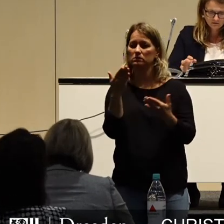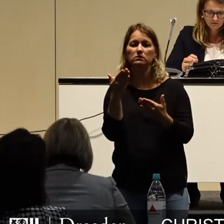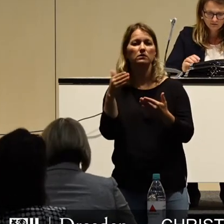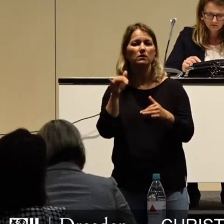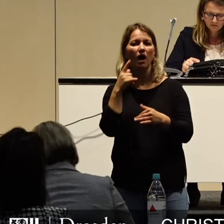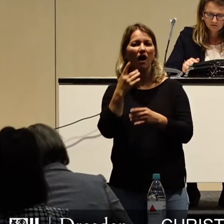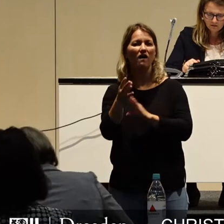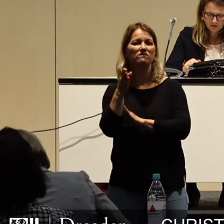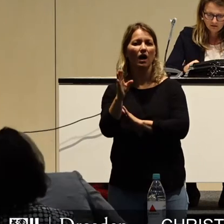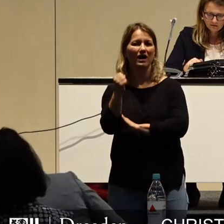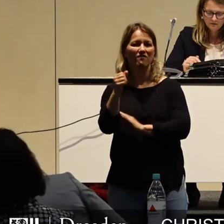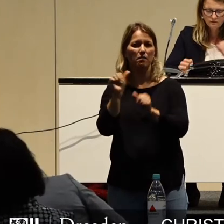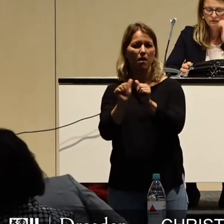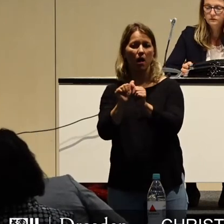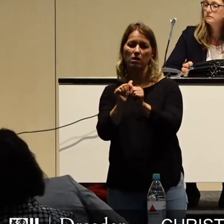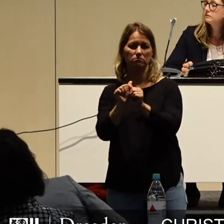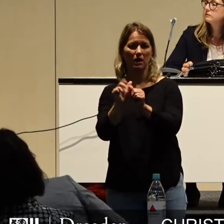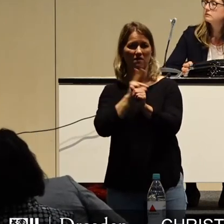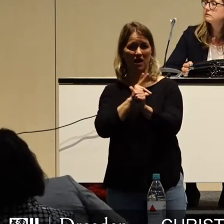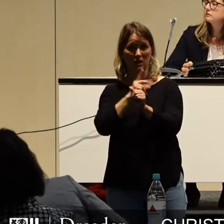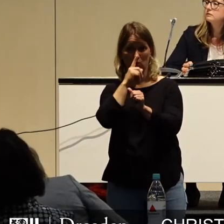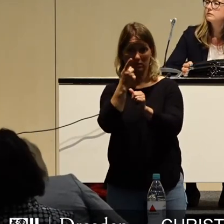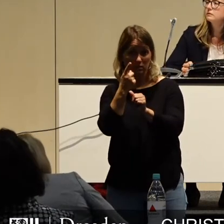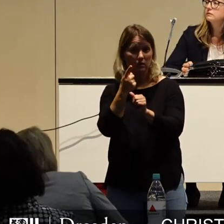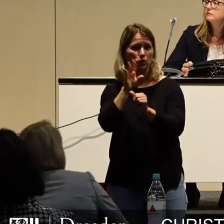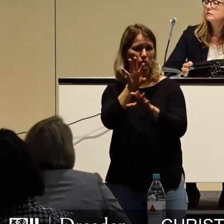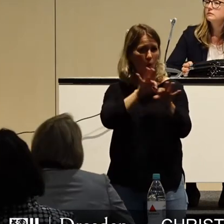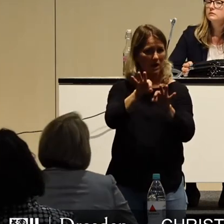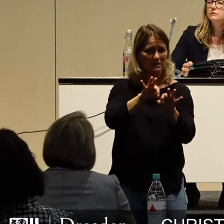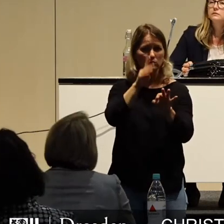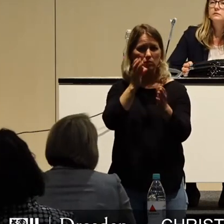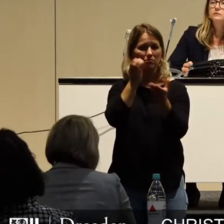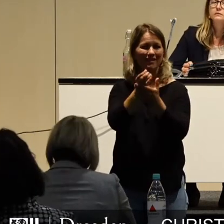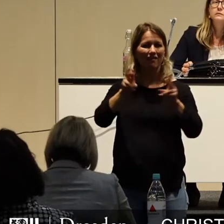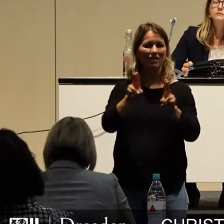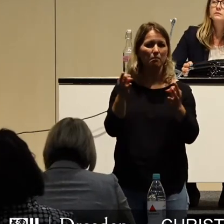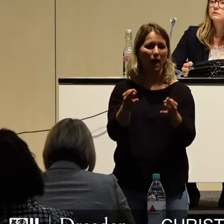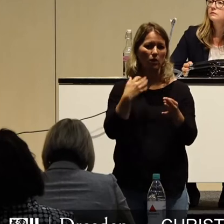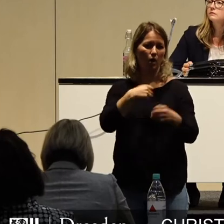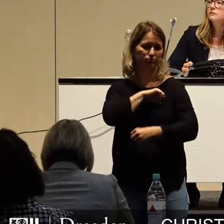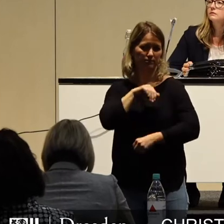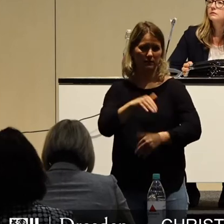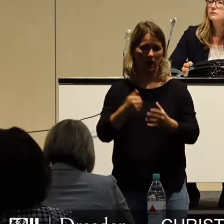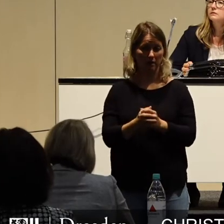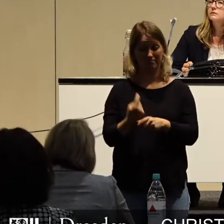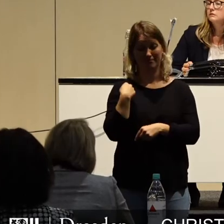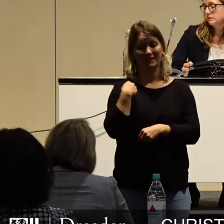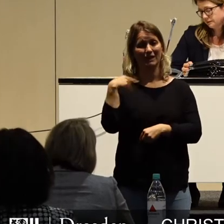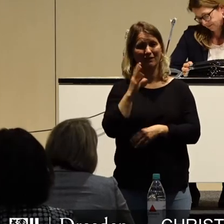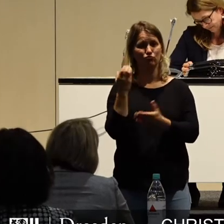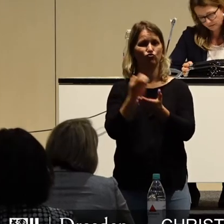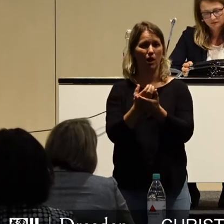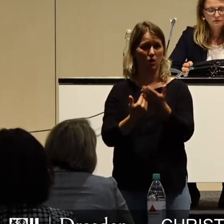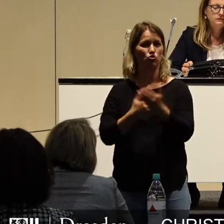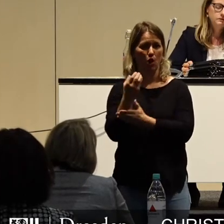wenn man weniger Neubesetzungen aufgrund guter Organisationen braucht. Teilweise wurden ja auch in der Vergangenheit Stellen aufgebaut, die